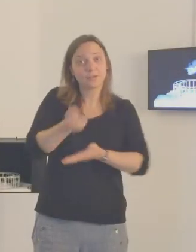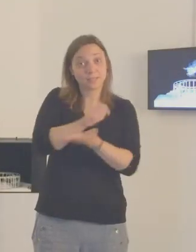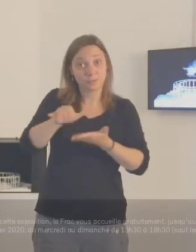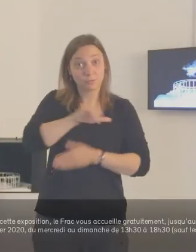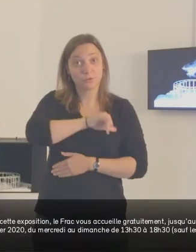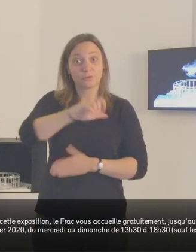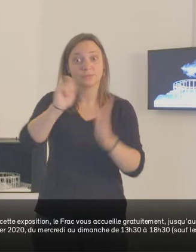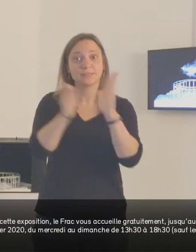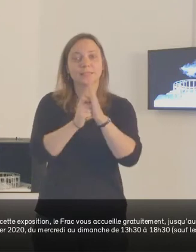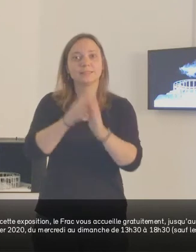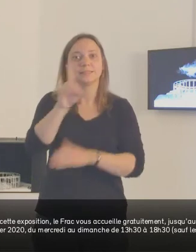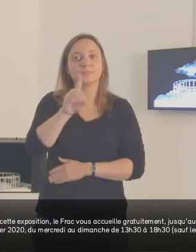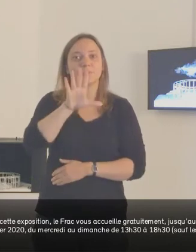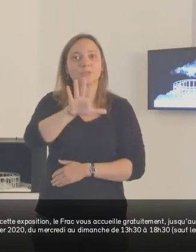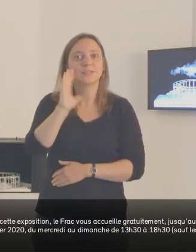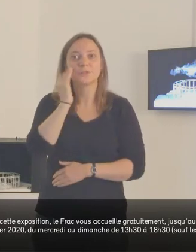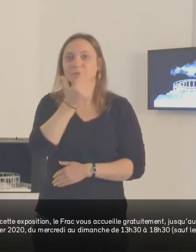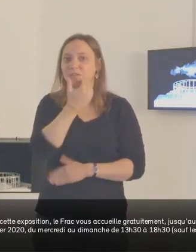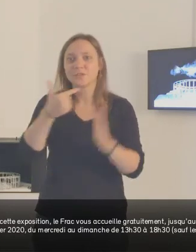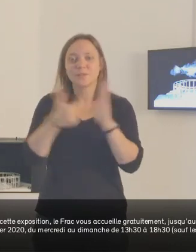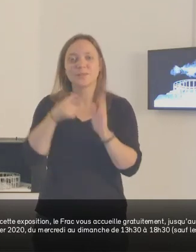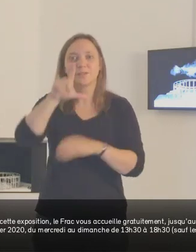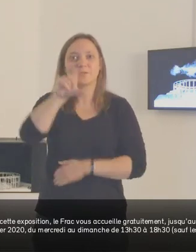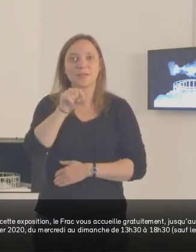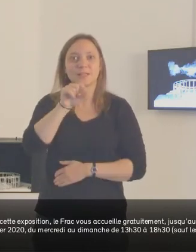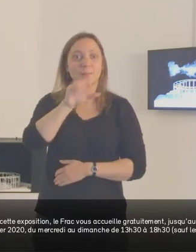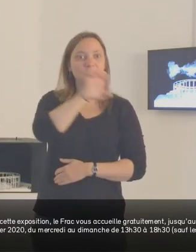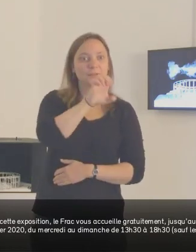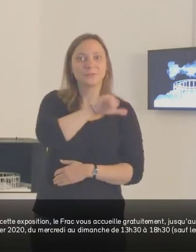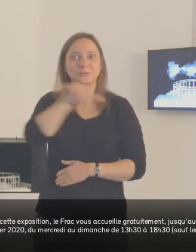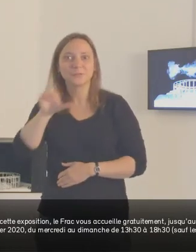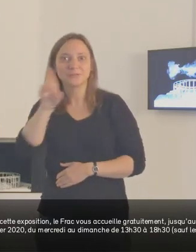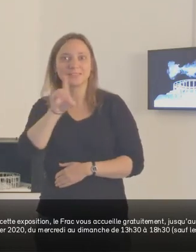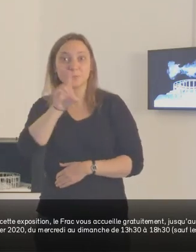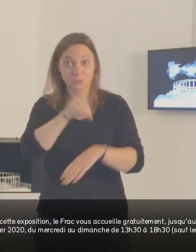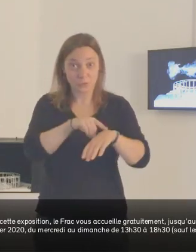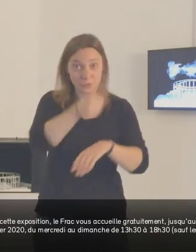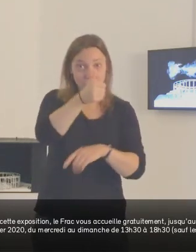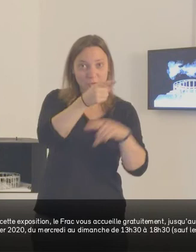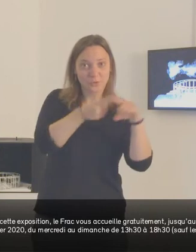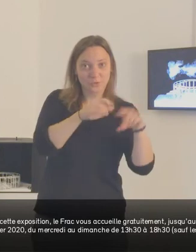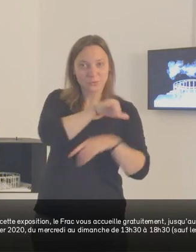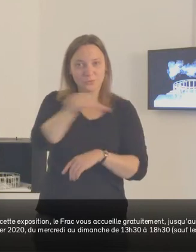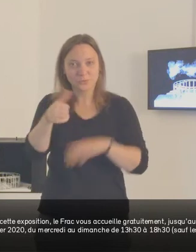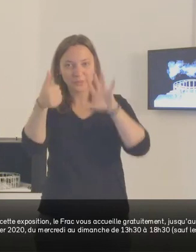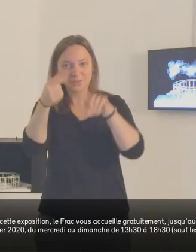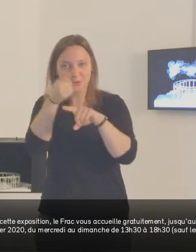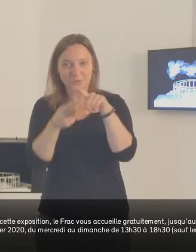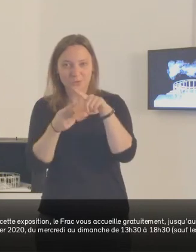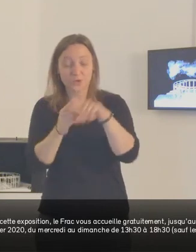Dans le cadre de cette exposition, le FRAC vous accueille gratuitement jusqu'au dimanche 5 janvier 2020 du mercredi au dimanche de 13h30